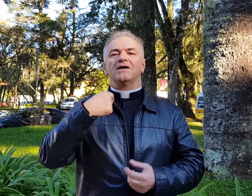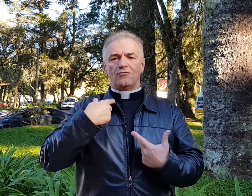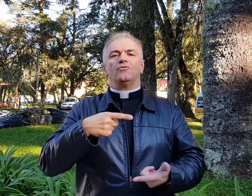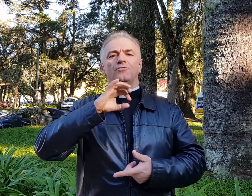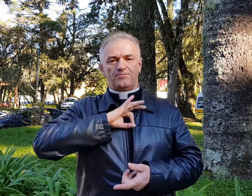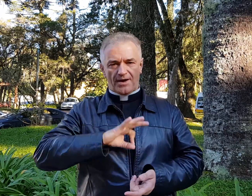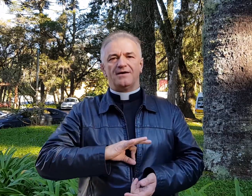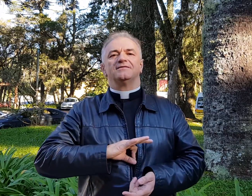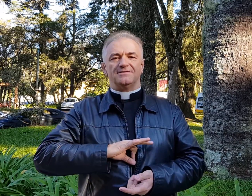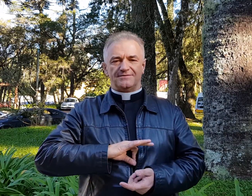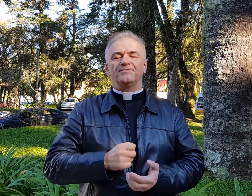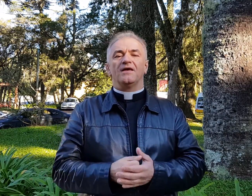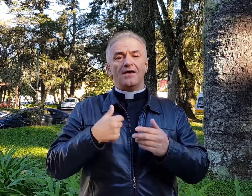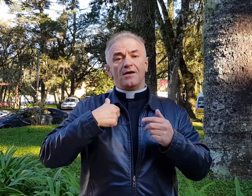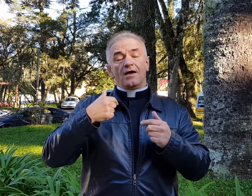surdo, também sou padre.